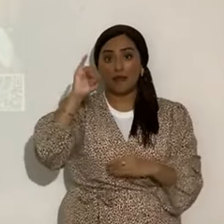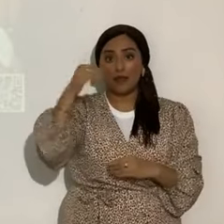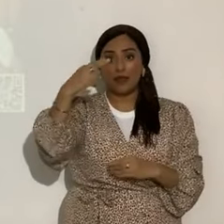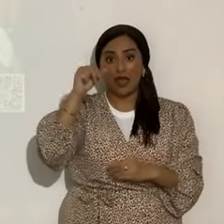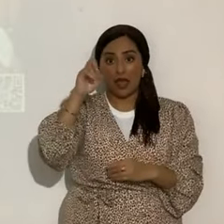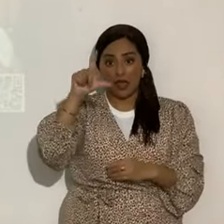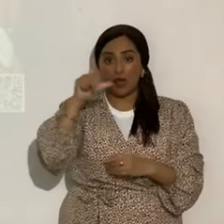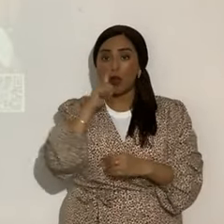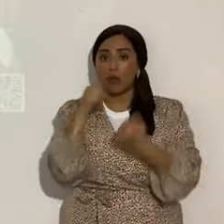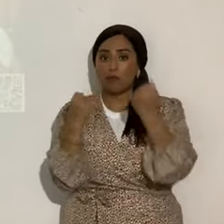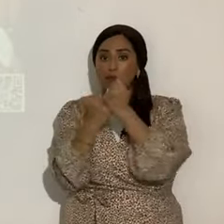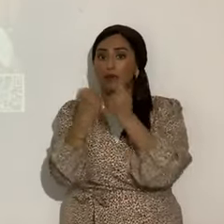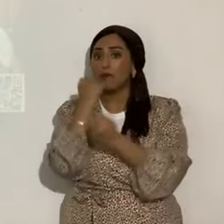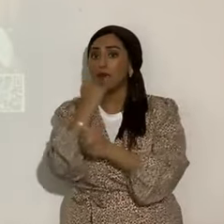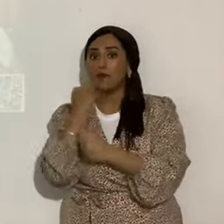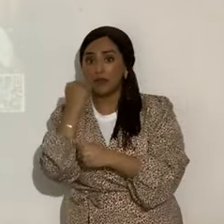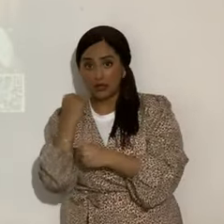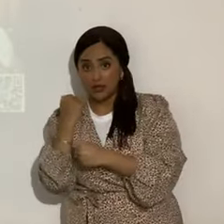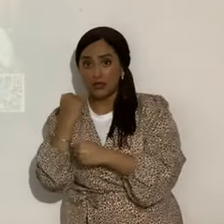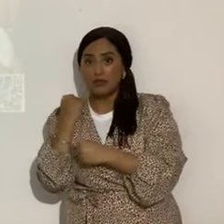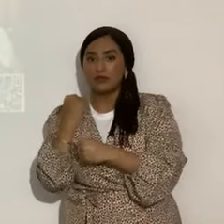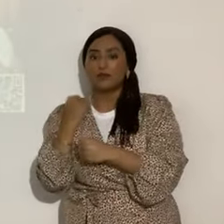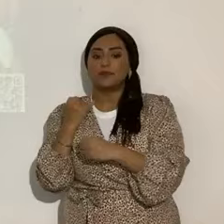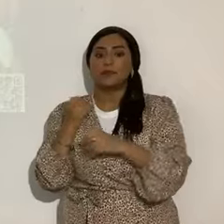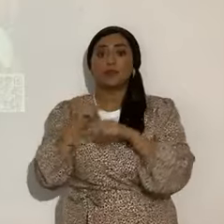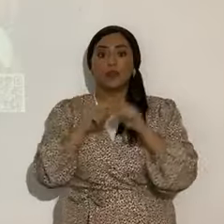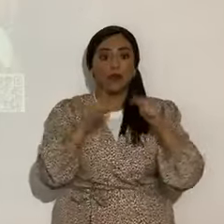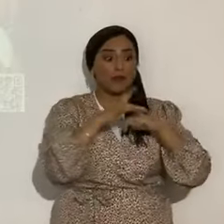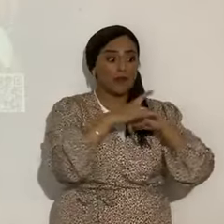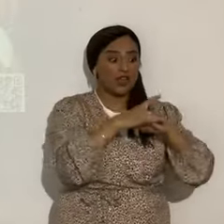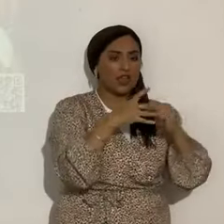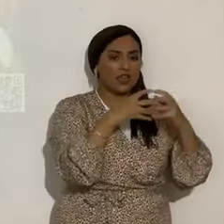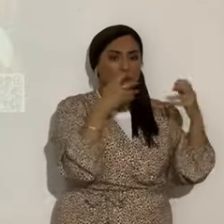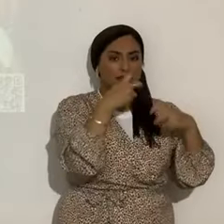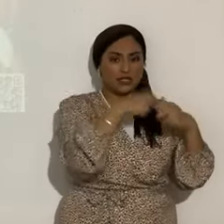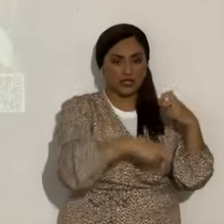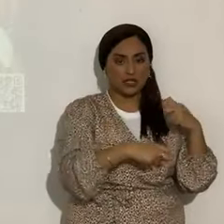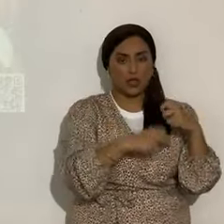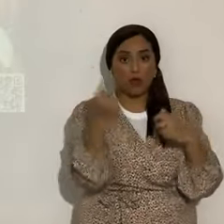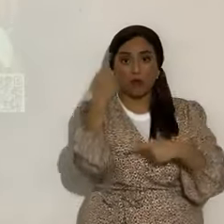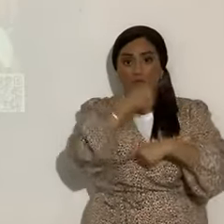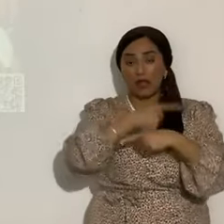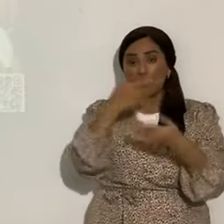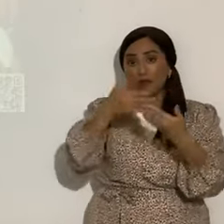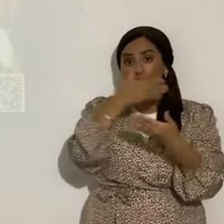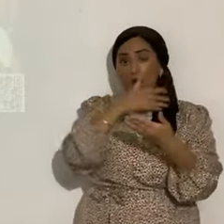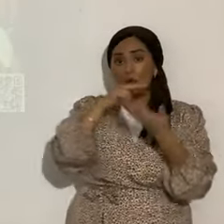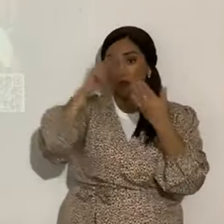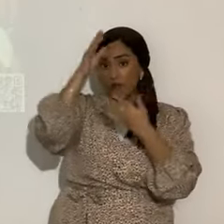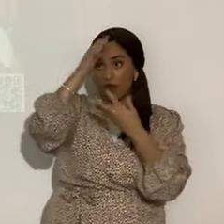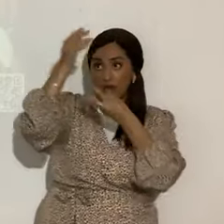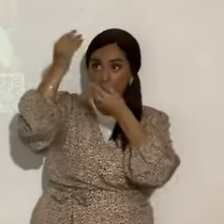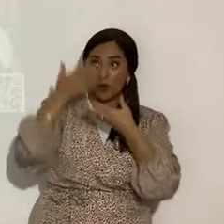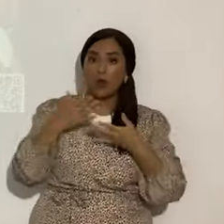Y será tiempo de angustia. Y un día antes, no porque yo sea la gran cosa, pero es que el Eterno nos pone palabra y hay que darla.